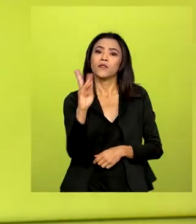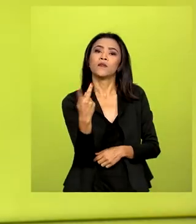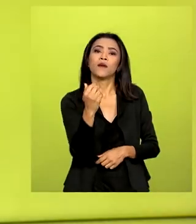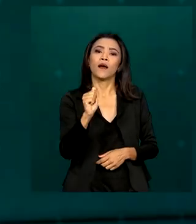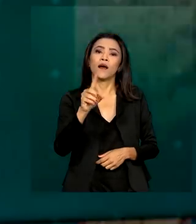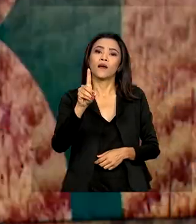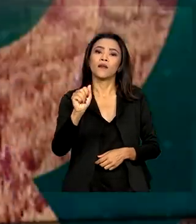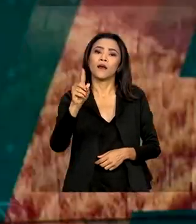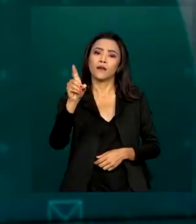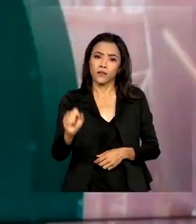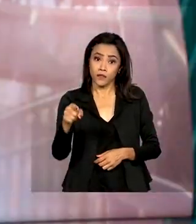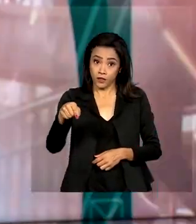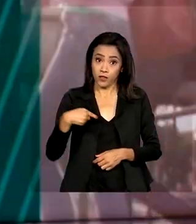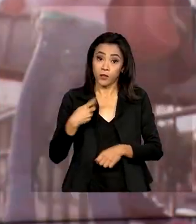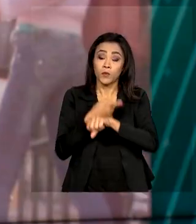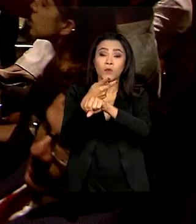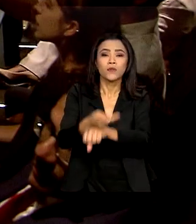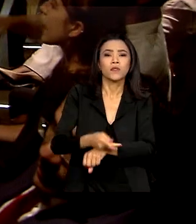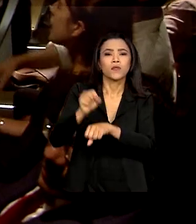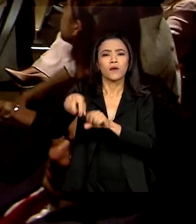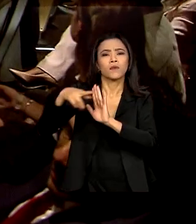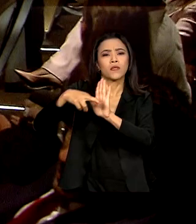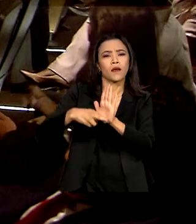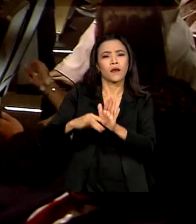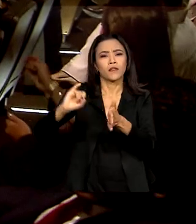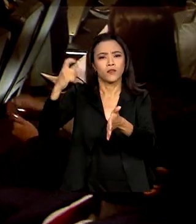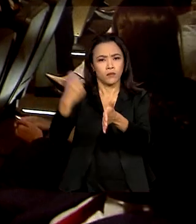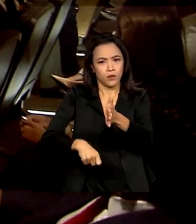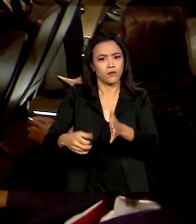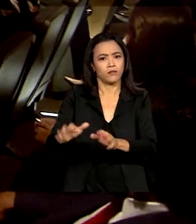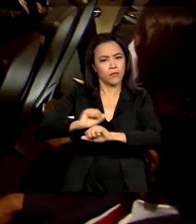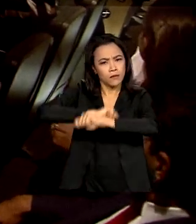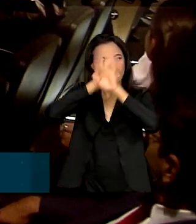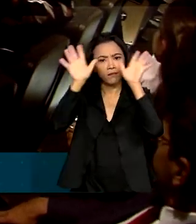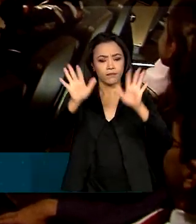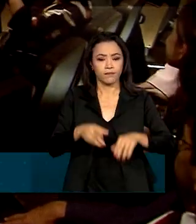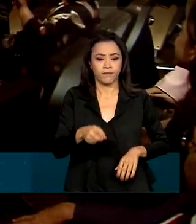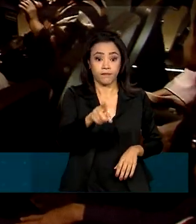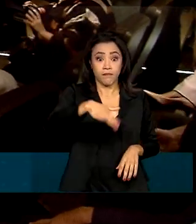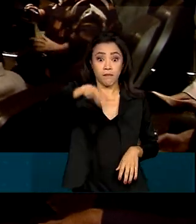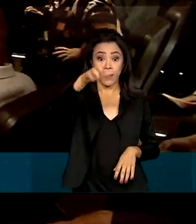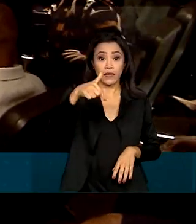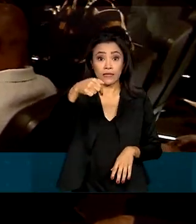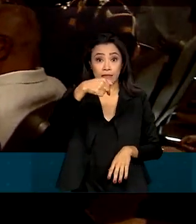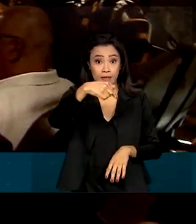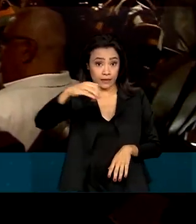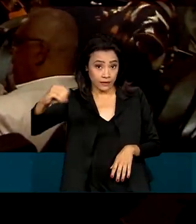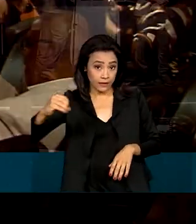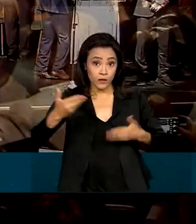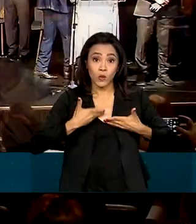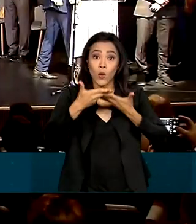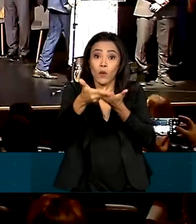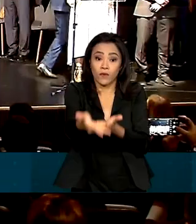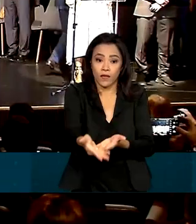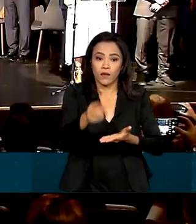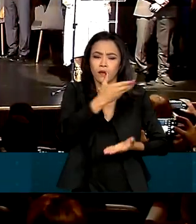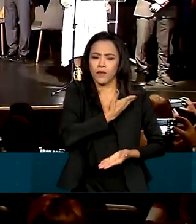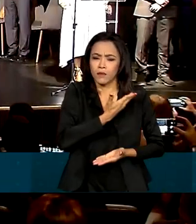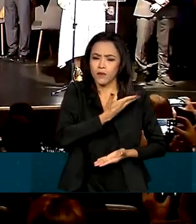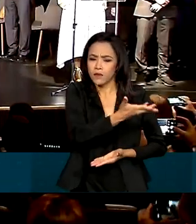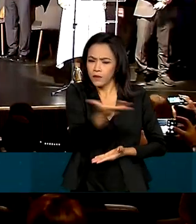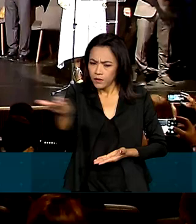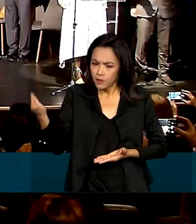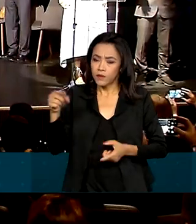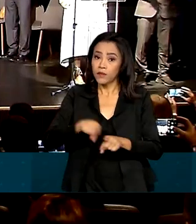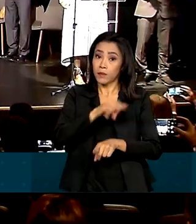tributário mais transparente. Mais de 700 convidados, amigos, parlamentares e ministros,